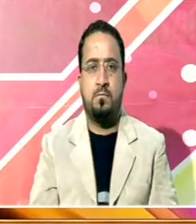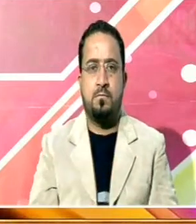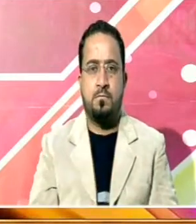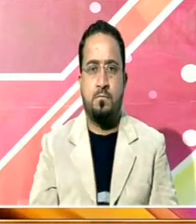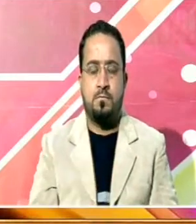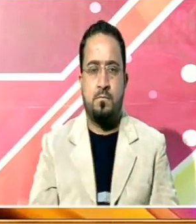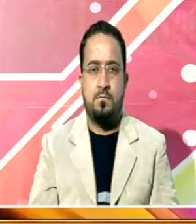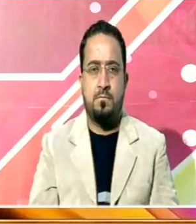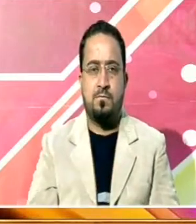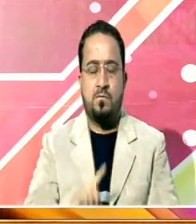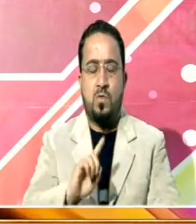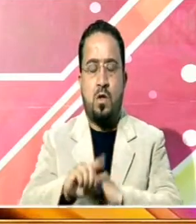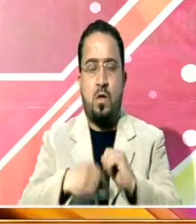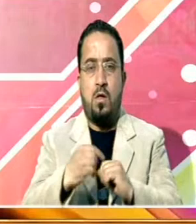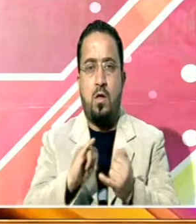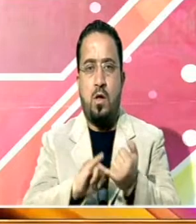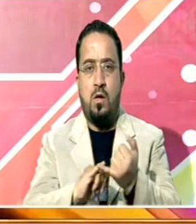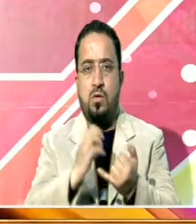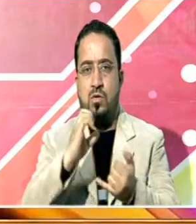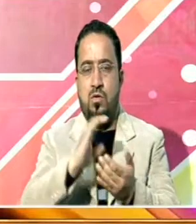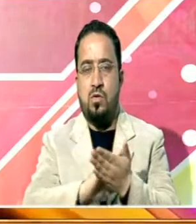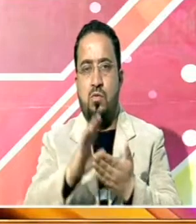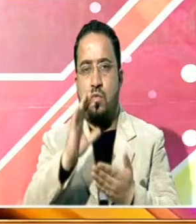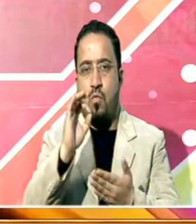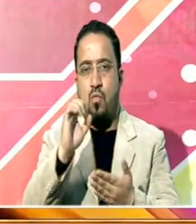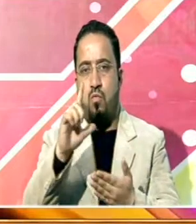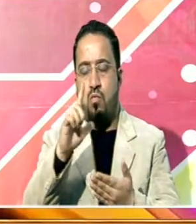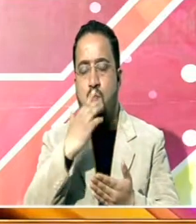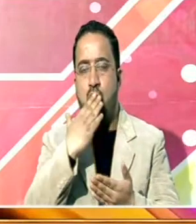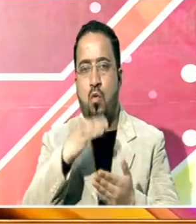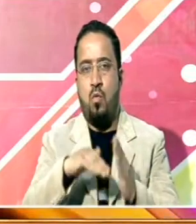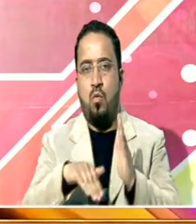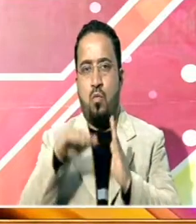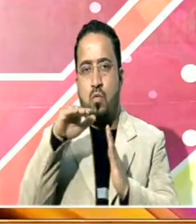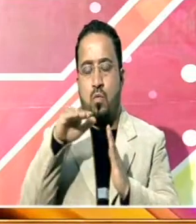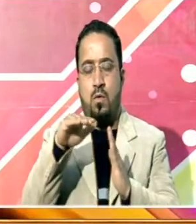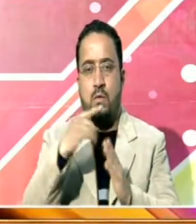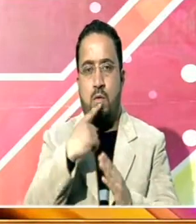اور اسکول جانے والی بچیوں کی تعداد میں بھی اضافہ ہوا ہے